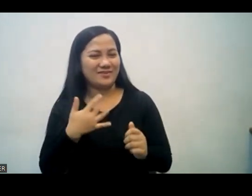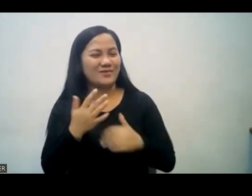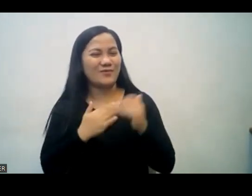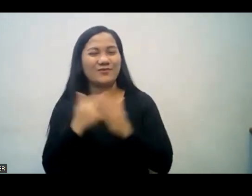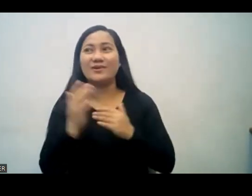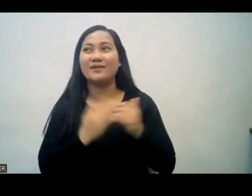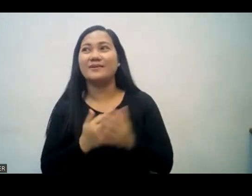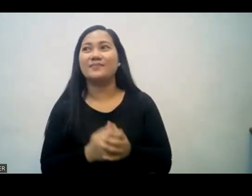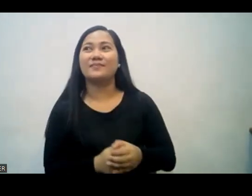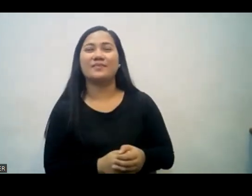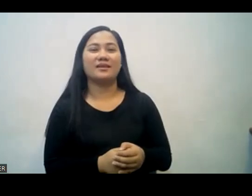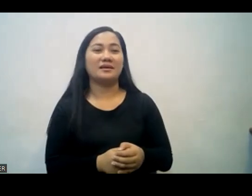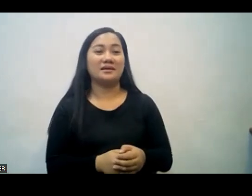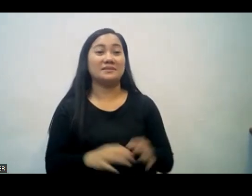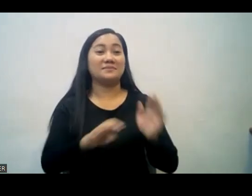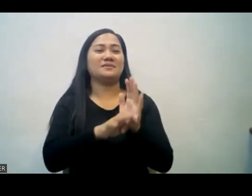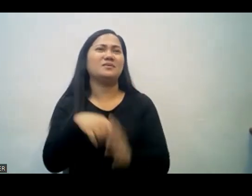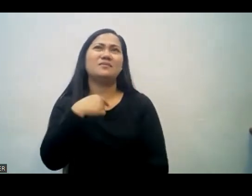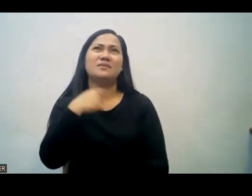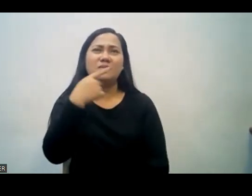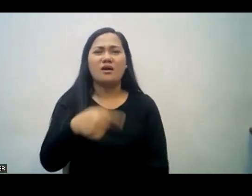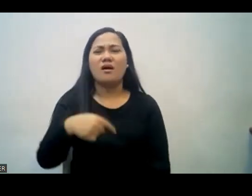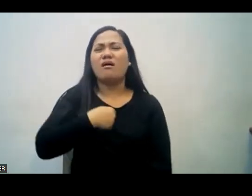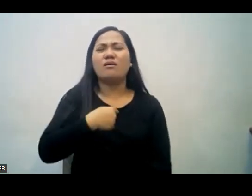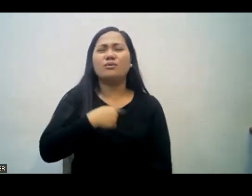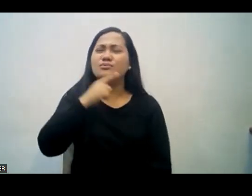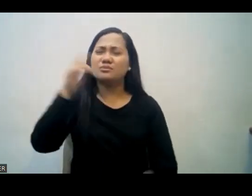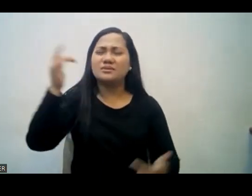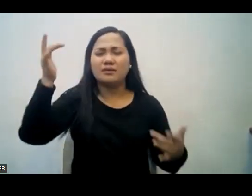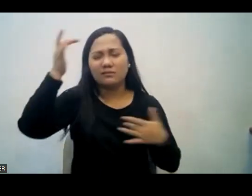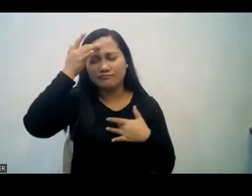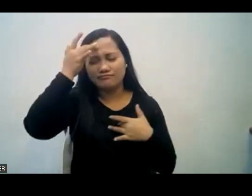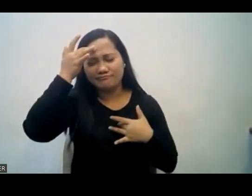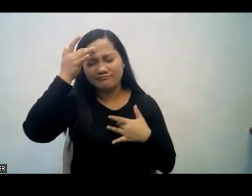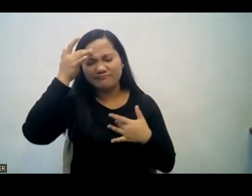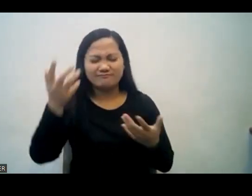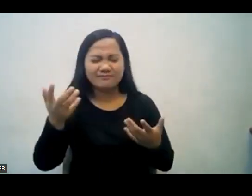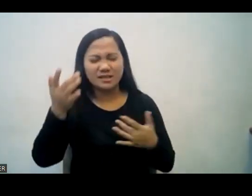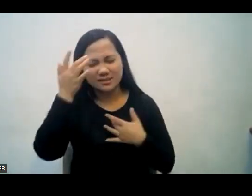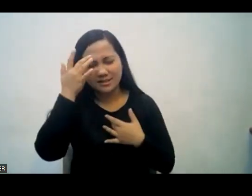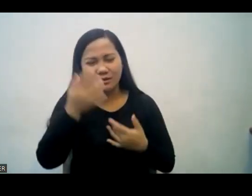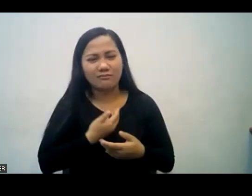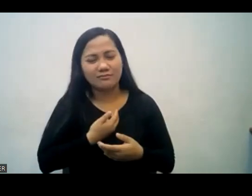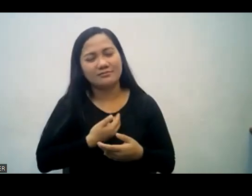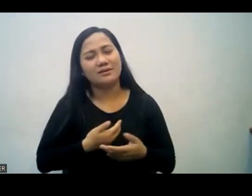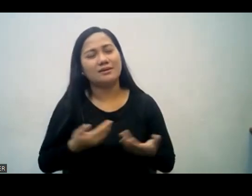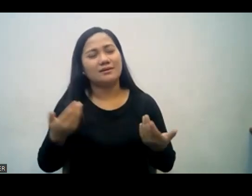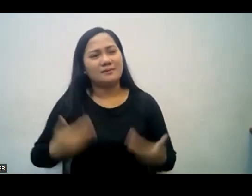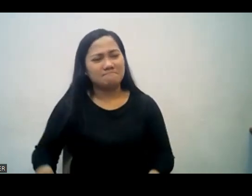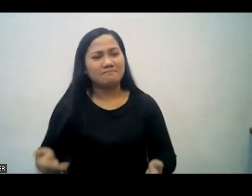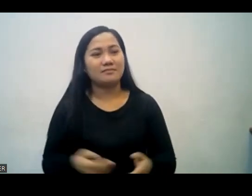Then Job can share his sickness. Kaya kapag ganun, si Job, pwede niyang ibahagi yung naranasan niyang